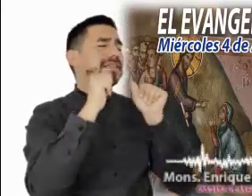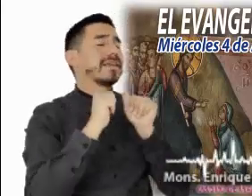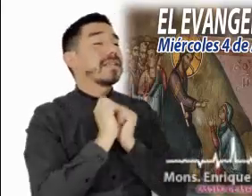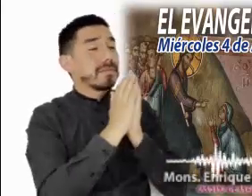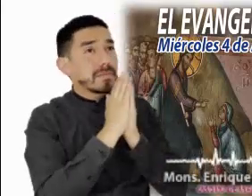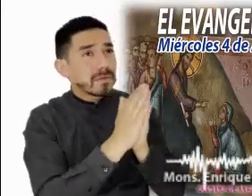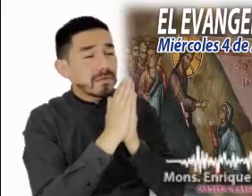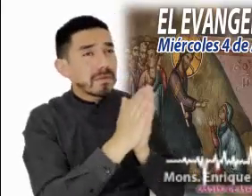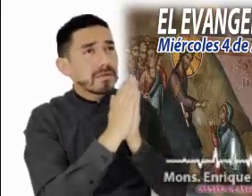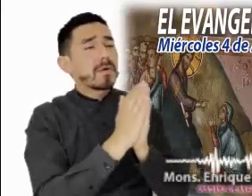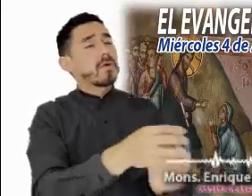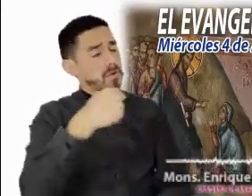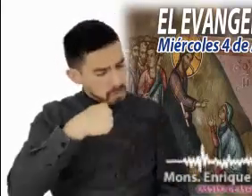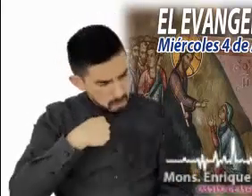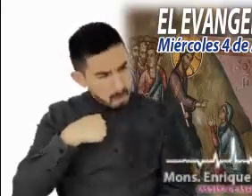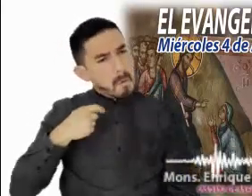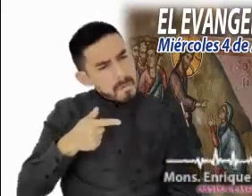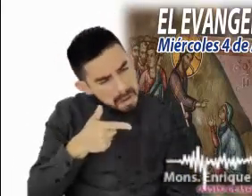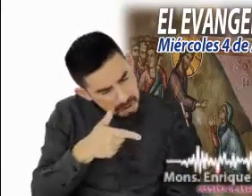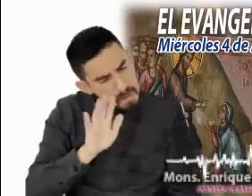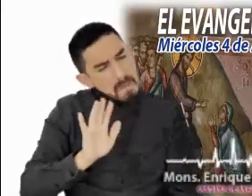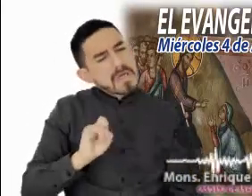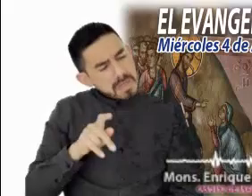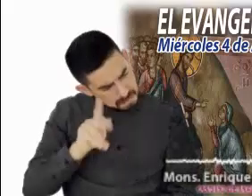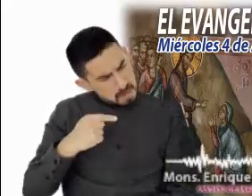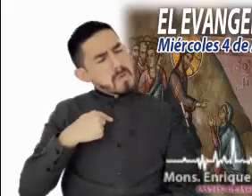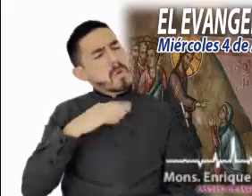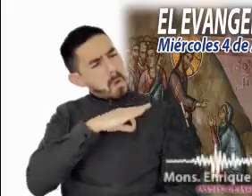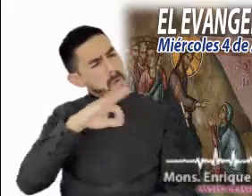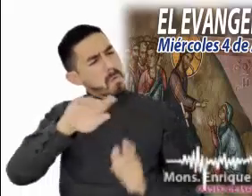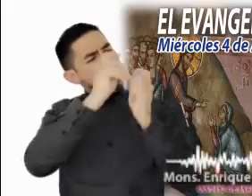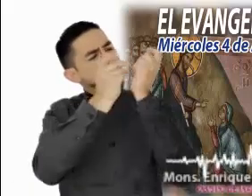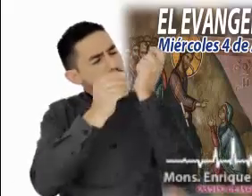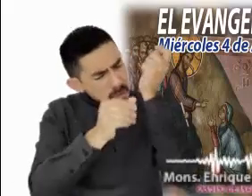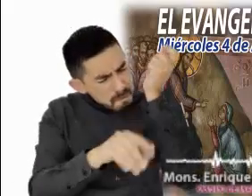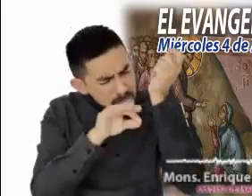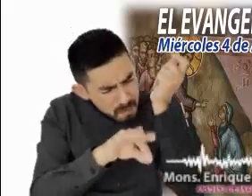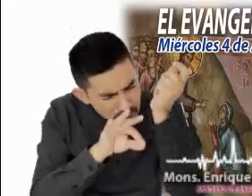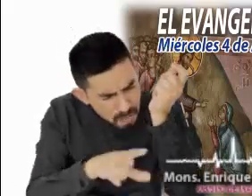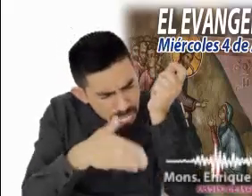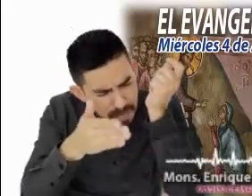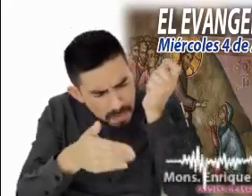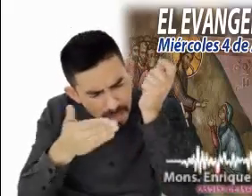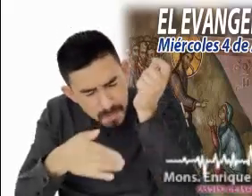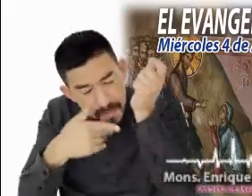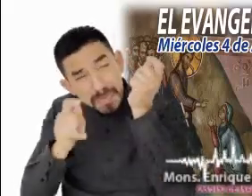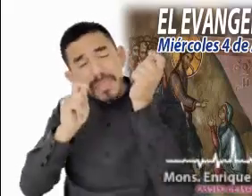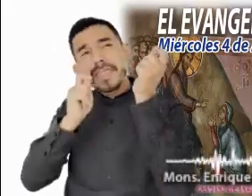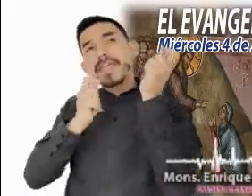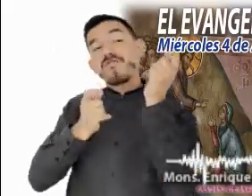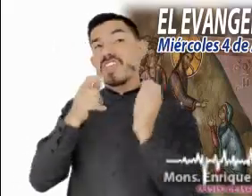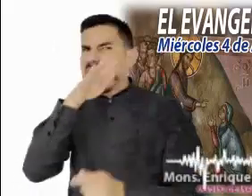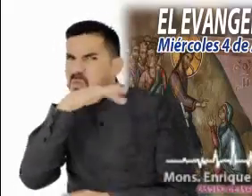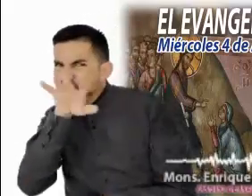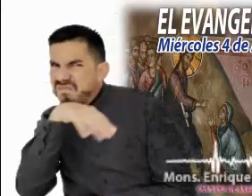atendida. También los perritos se comen las migajas que caen de la mesa de sus amos. Es búsqueda,